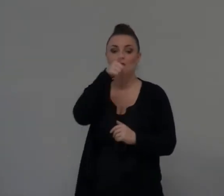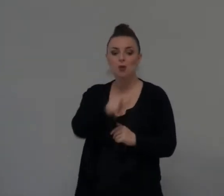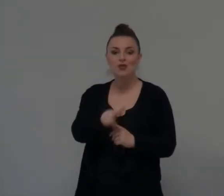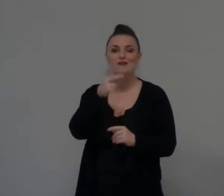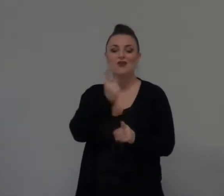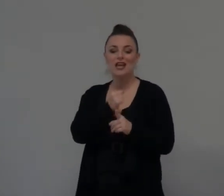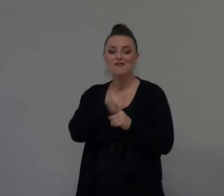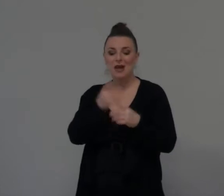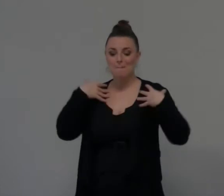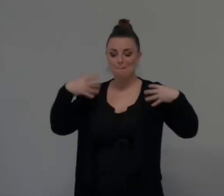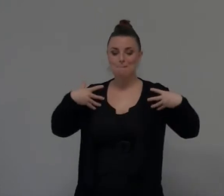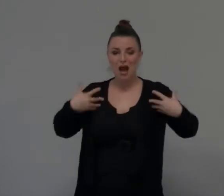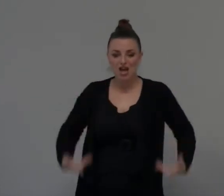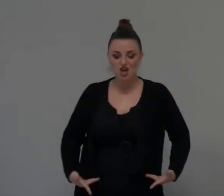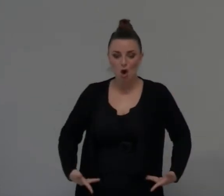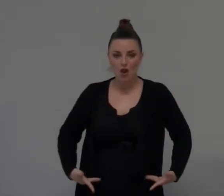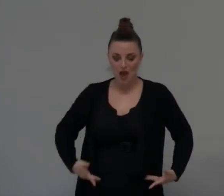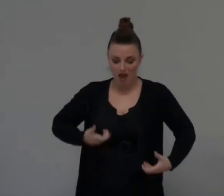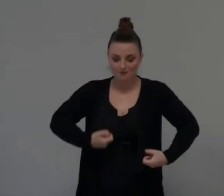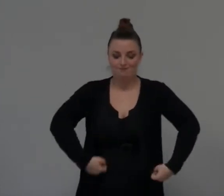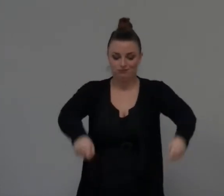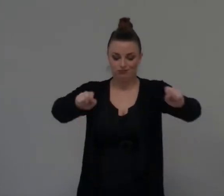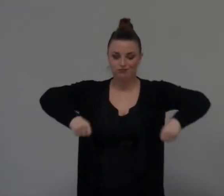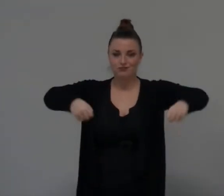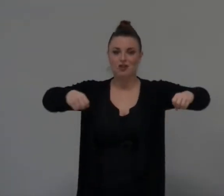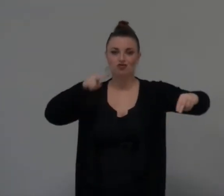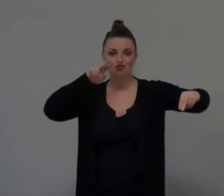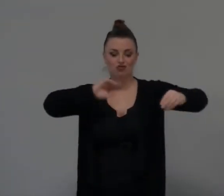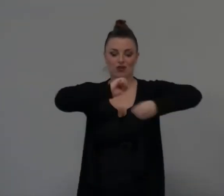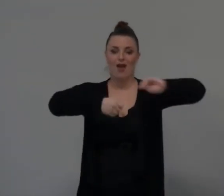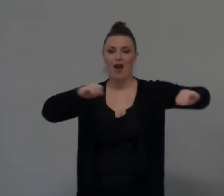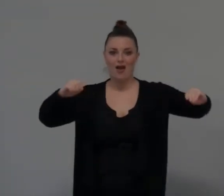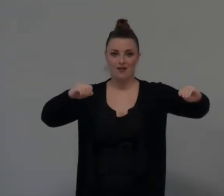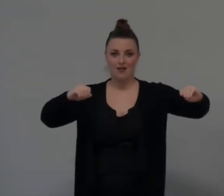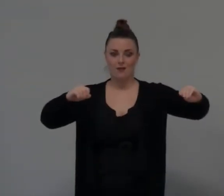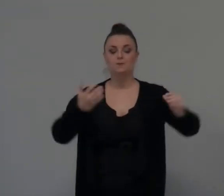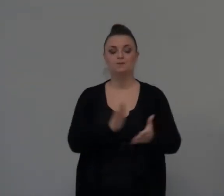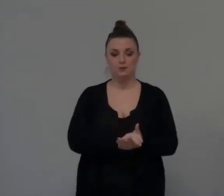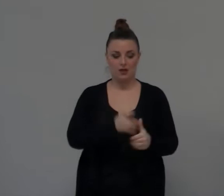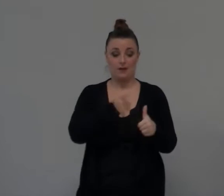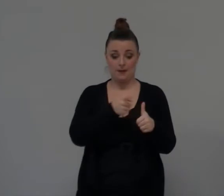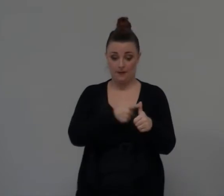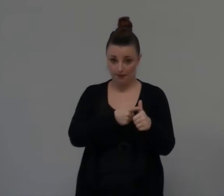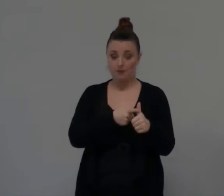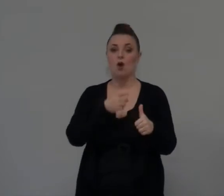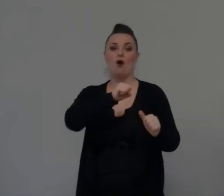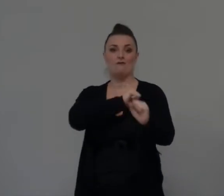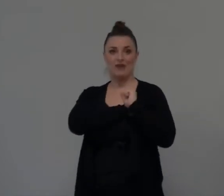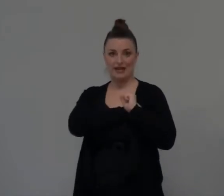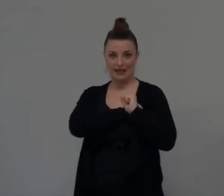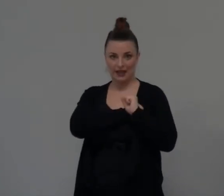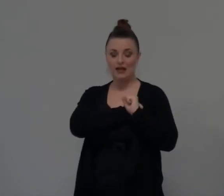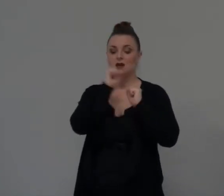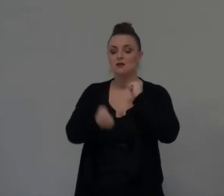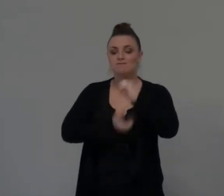Della carne Allora la prima cosa Eserci dalla profeta e dai passi di tempo Al lavoro Sì certo si lo